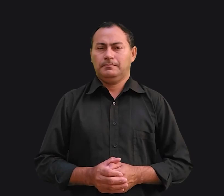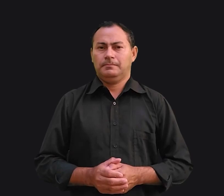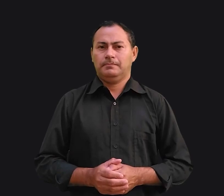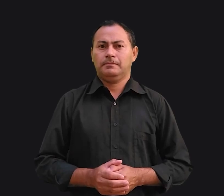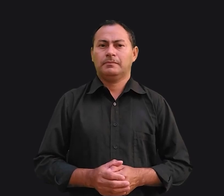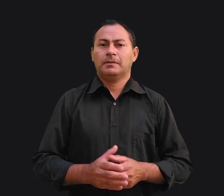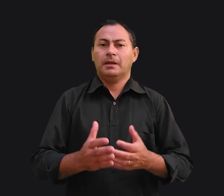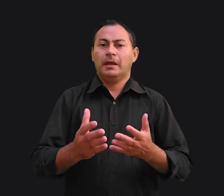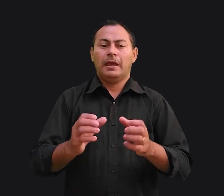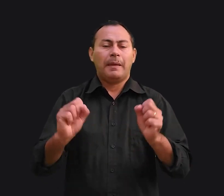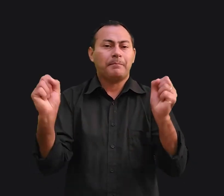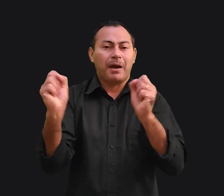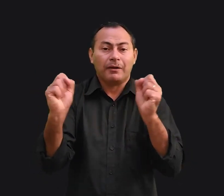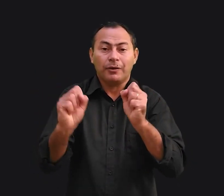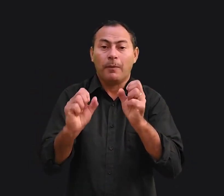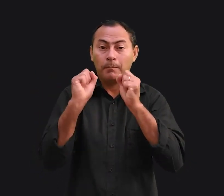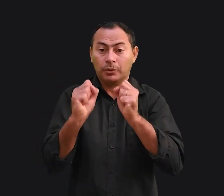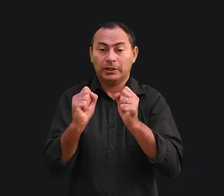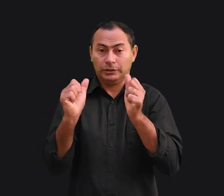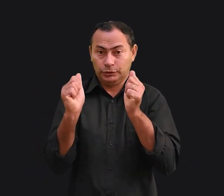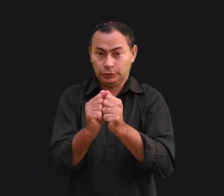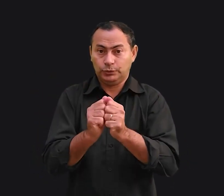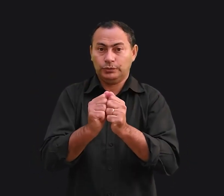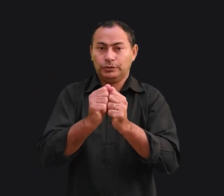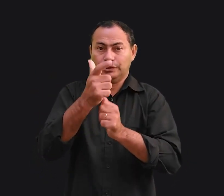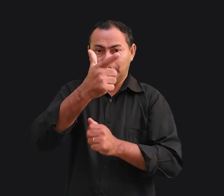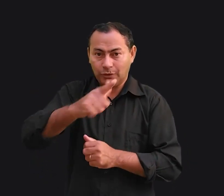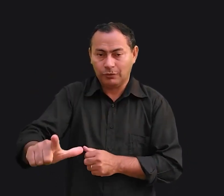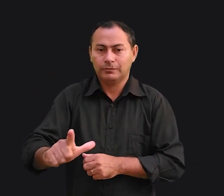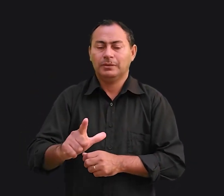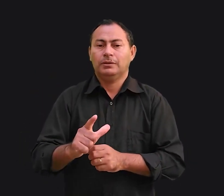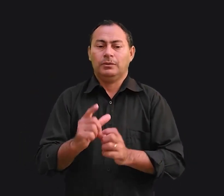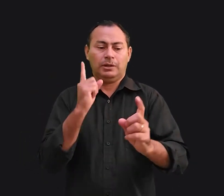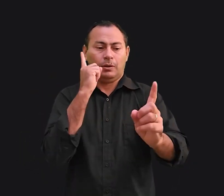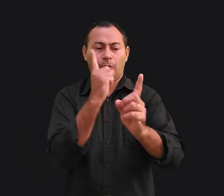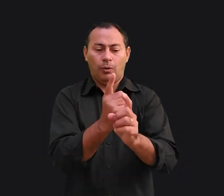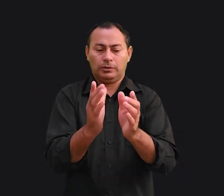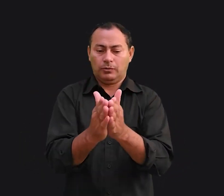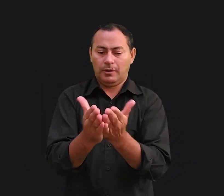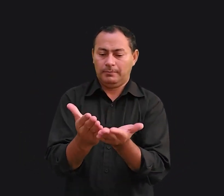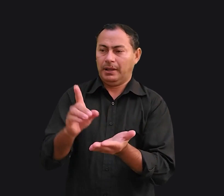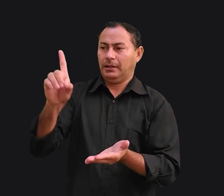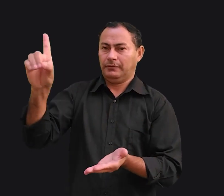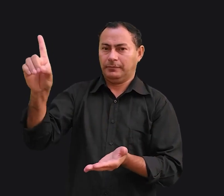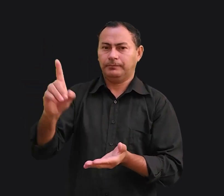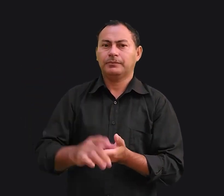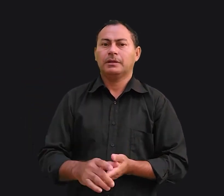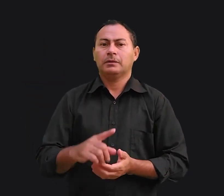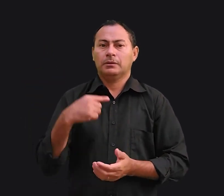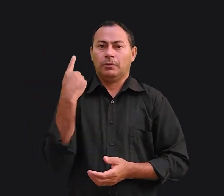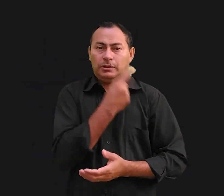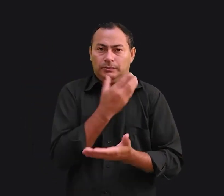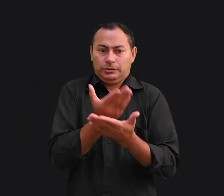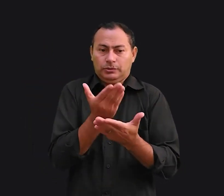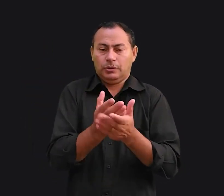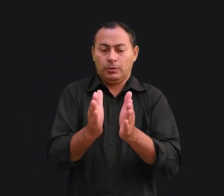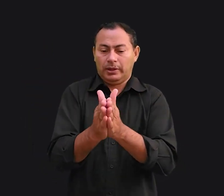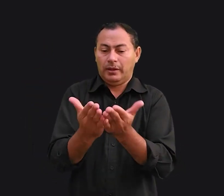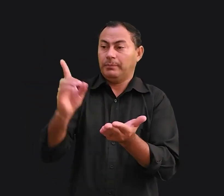É muito maravilhoso podermos estar juntos mais uma vez através do encontro com a palavra. Estamos estudando o que a Bíblia nos